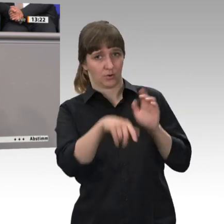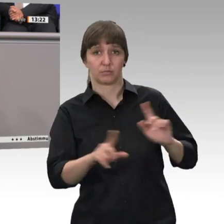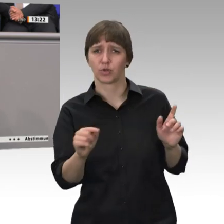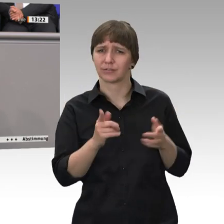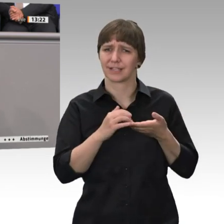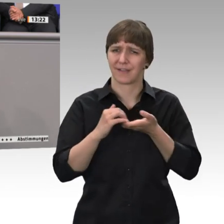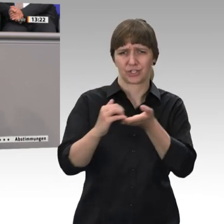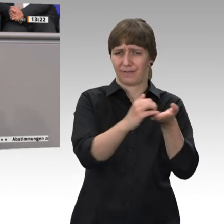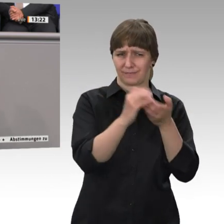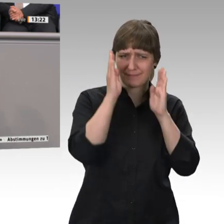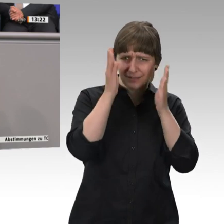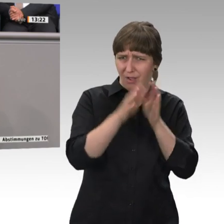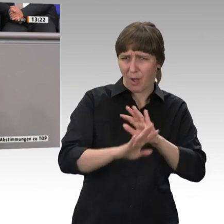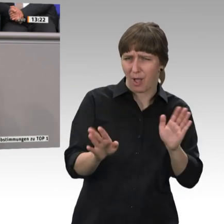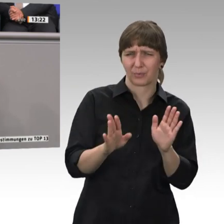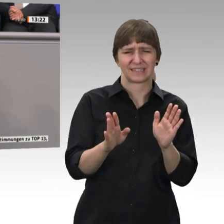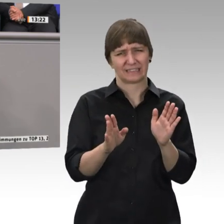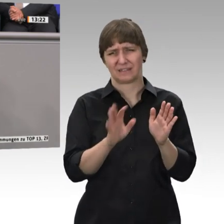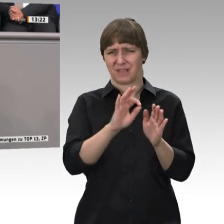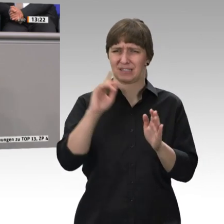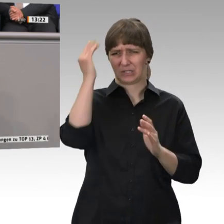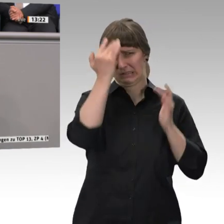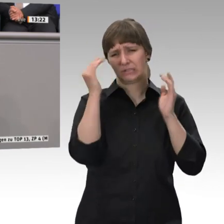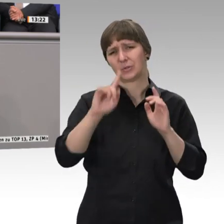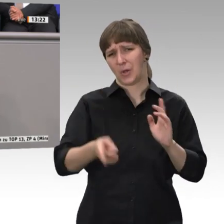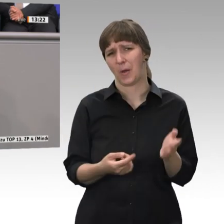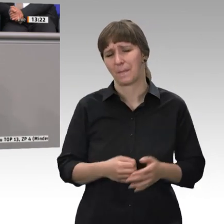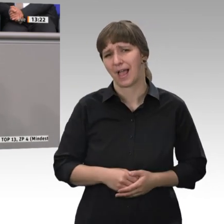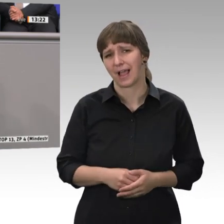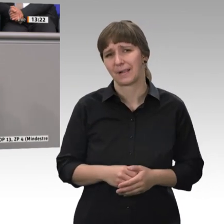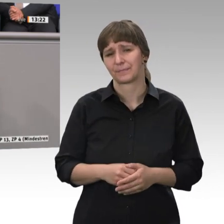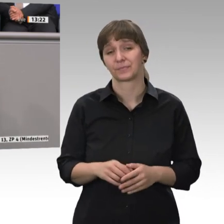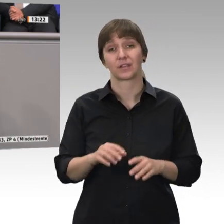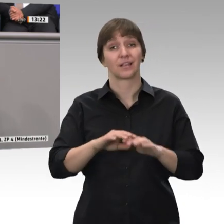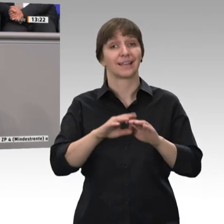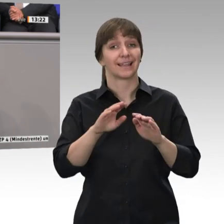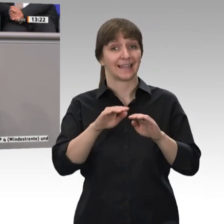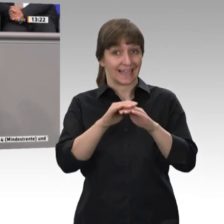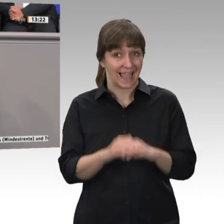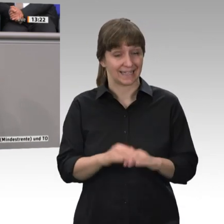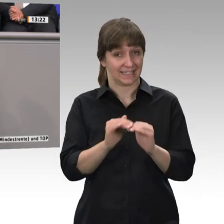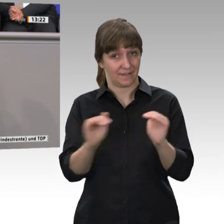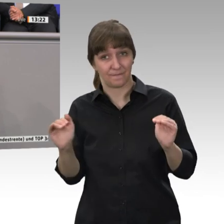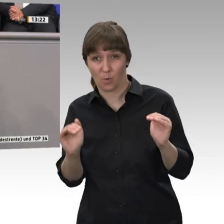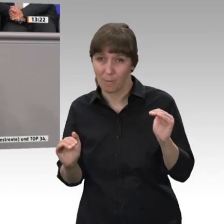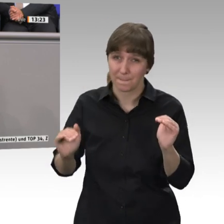sollten noch einmal darüber nachdenken. Die pauschale Anhebung des Rentenniveaus auf 53 Prozent